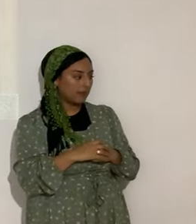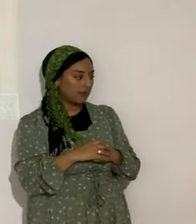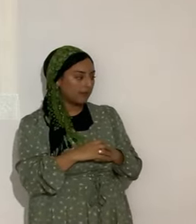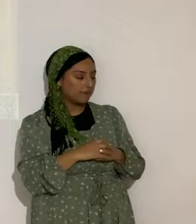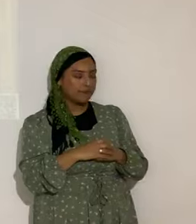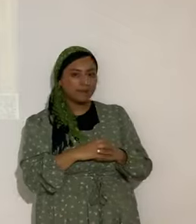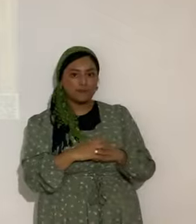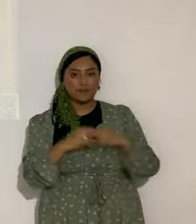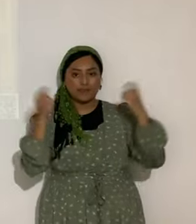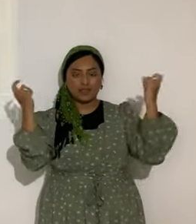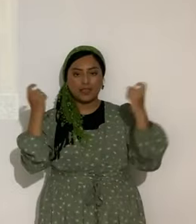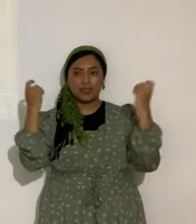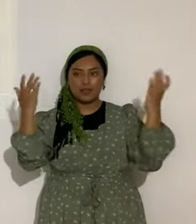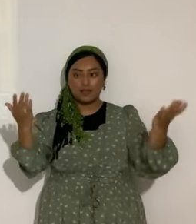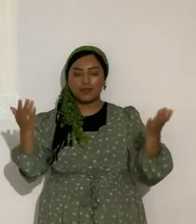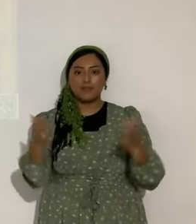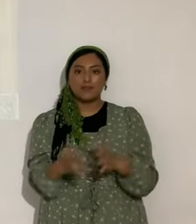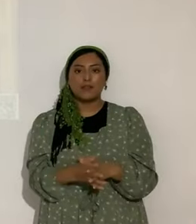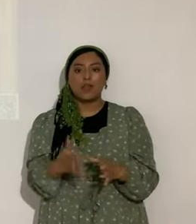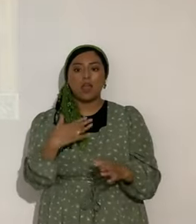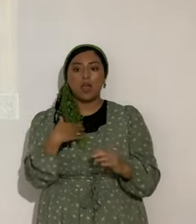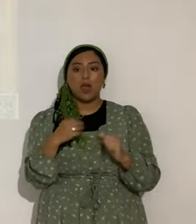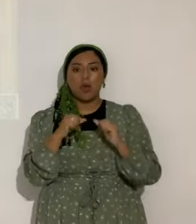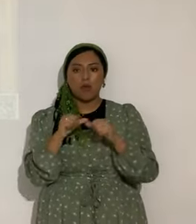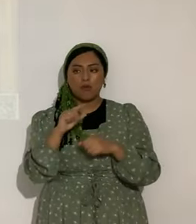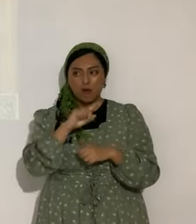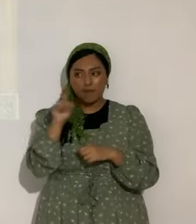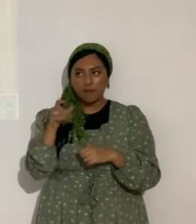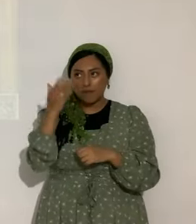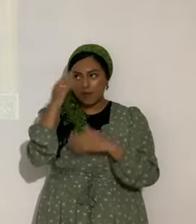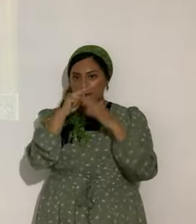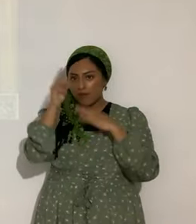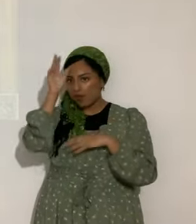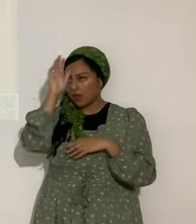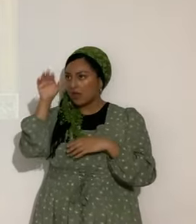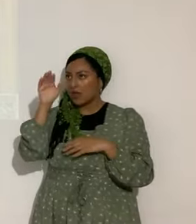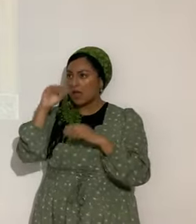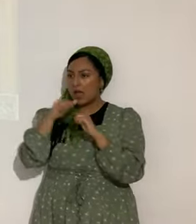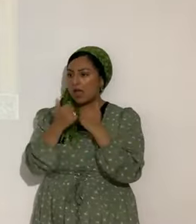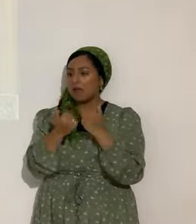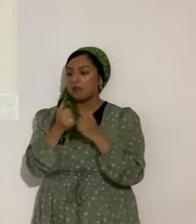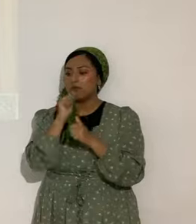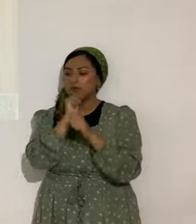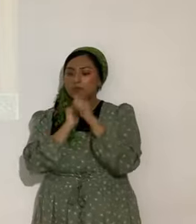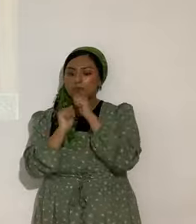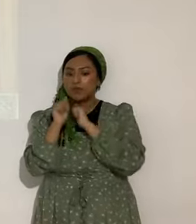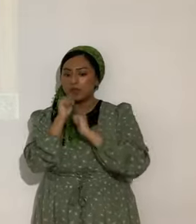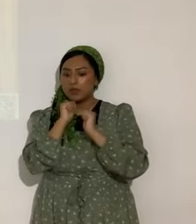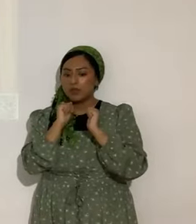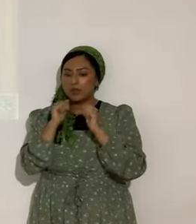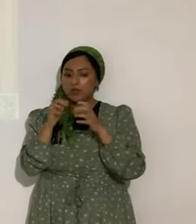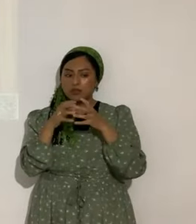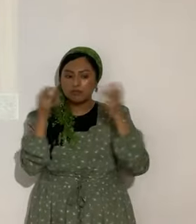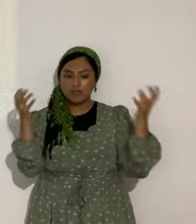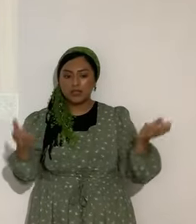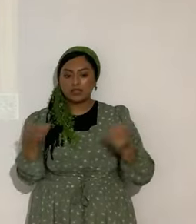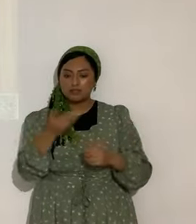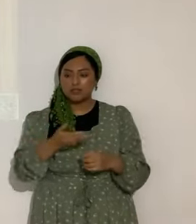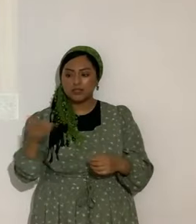Aleluya. Yo siempre le preguntaba eso al Eterno. ¿Cómo es posible que aguantaron tantas cosas los apóstoles?